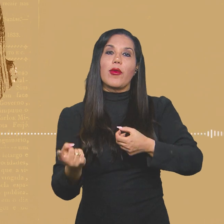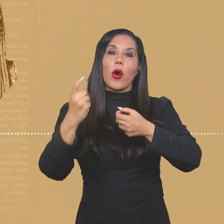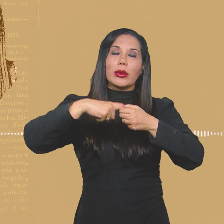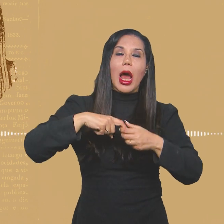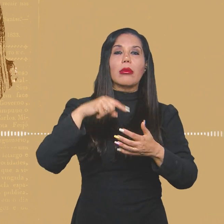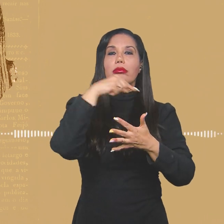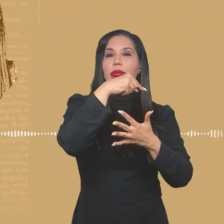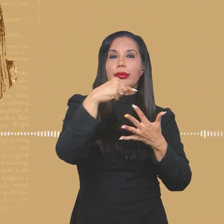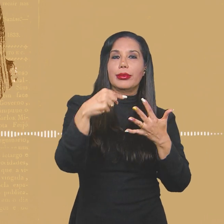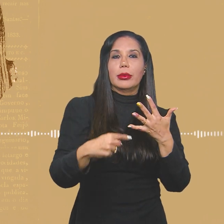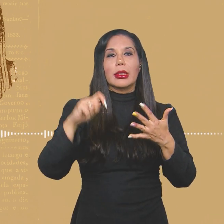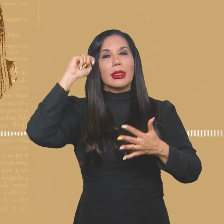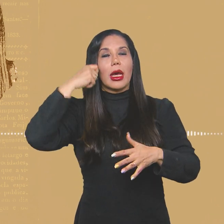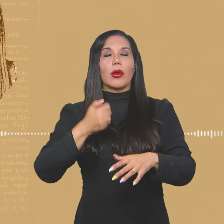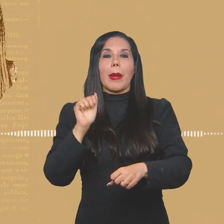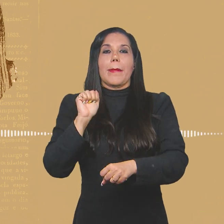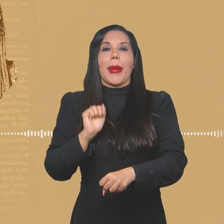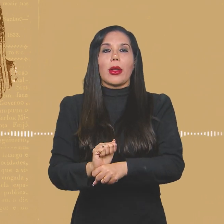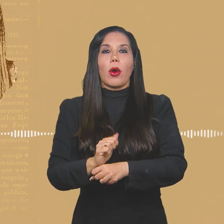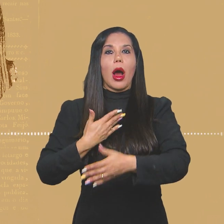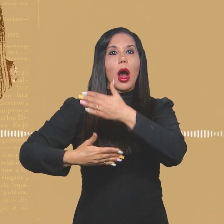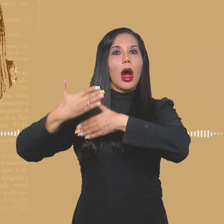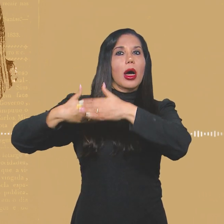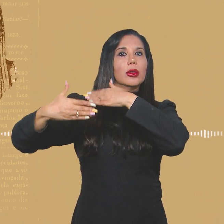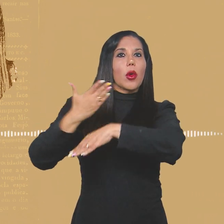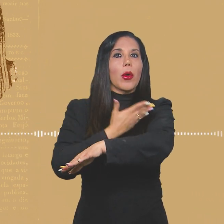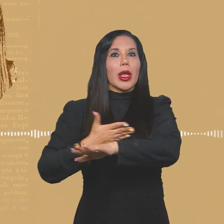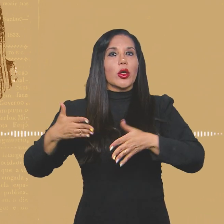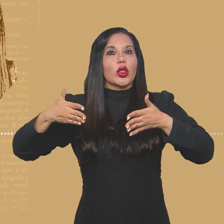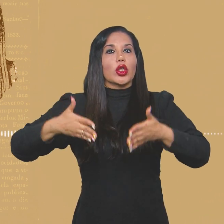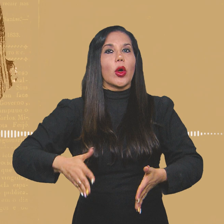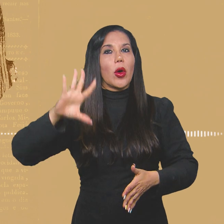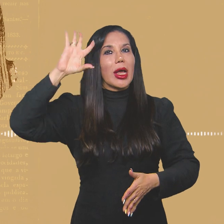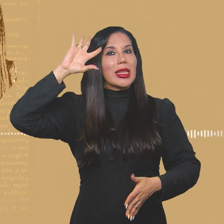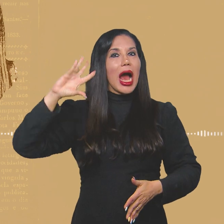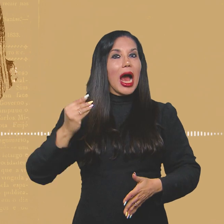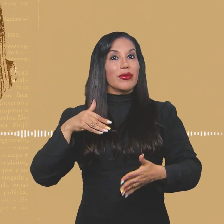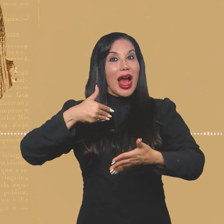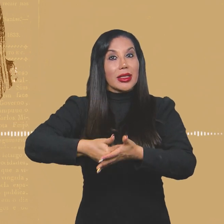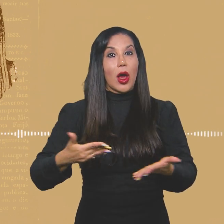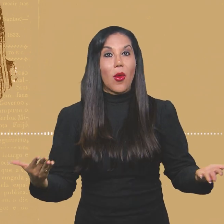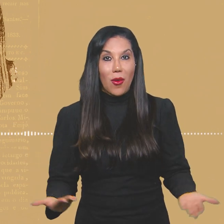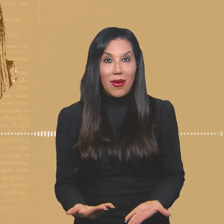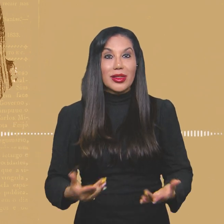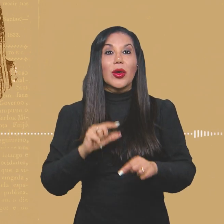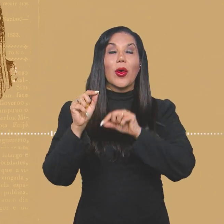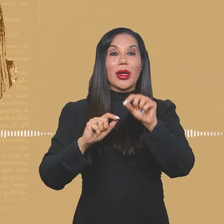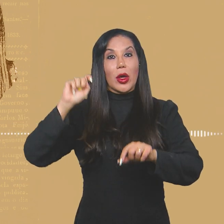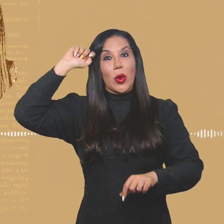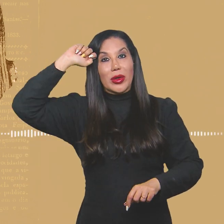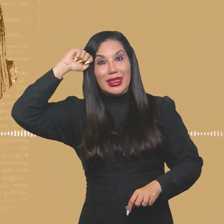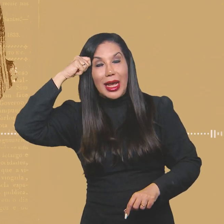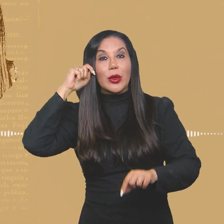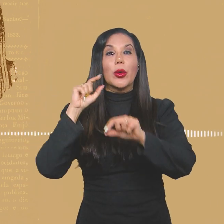segmentos negros que foram interrompidos desde quando o branco chegou na África até os dias de hoje, quando o negro,